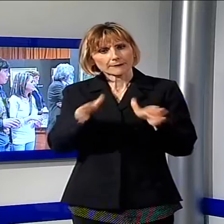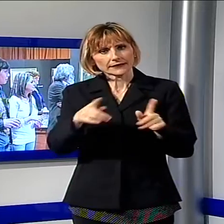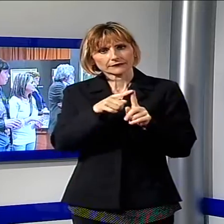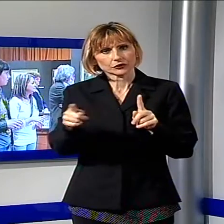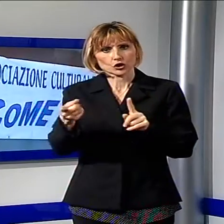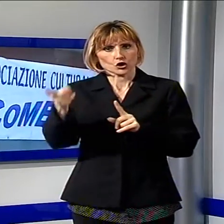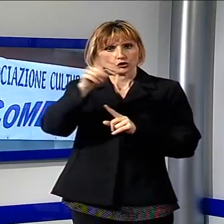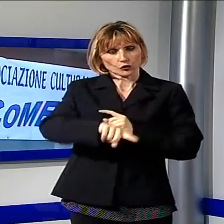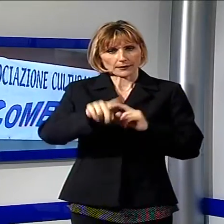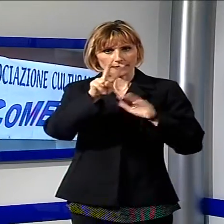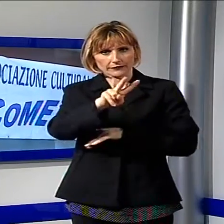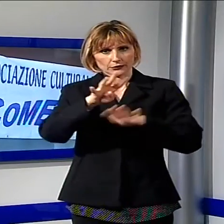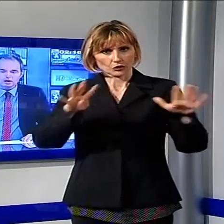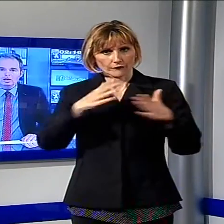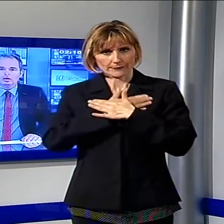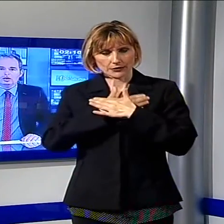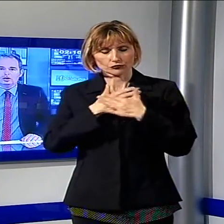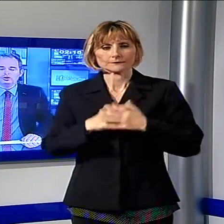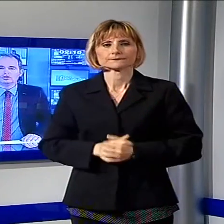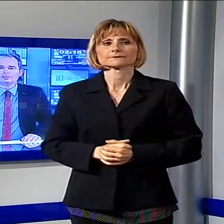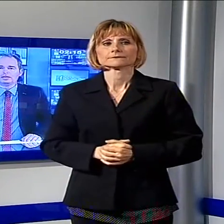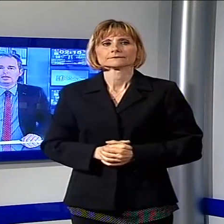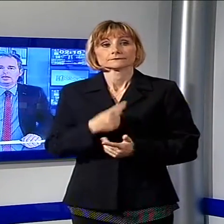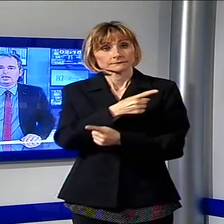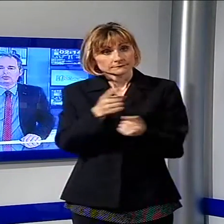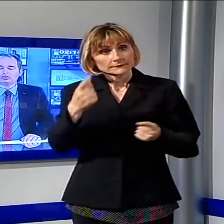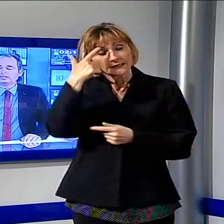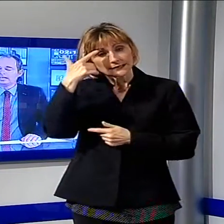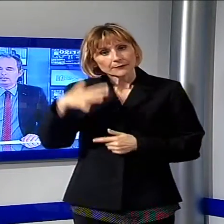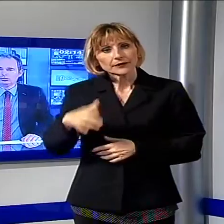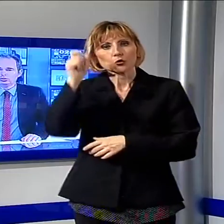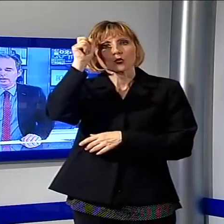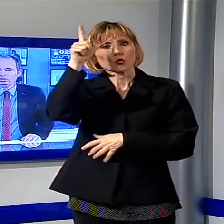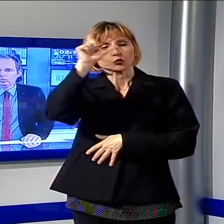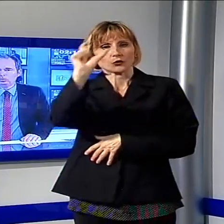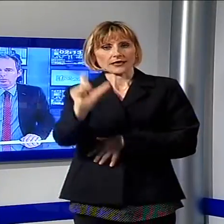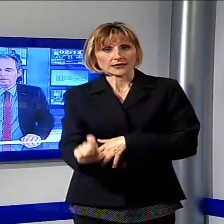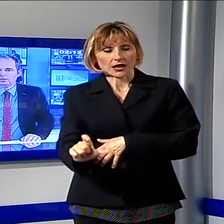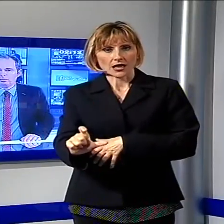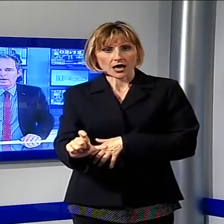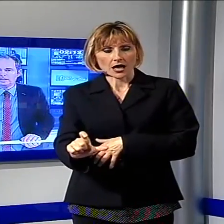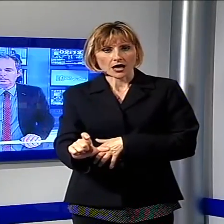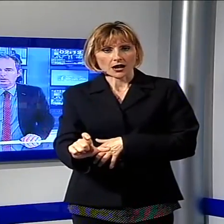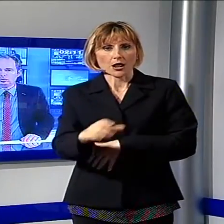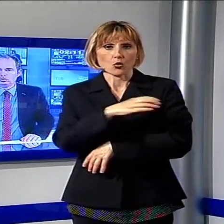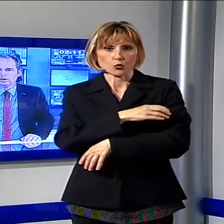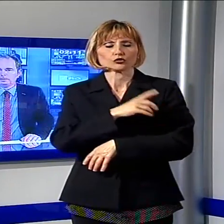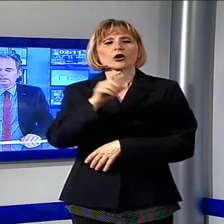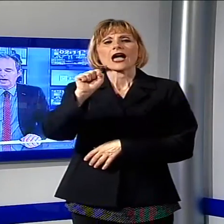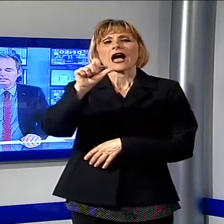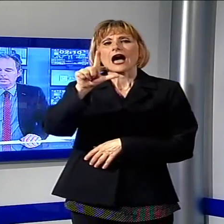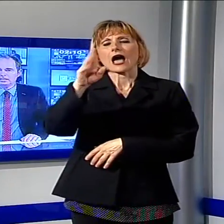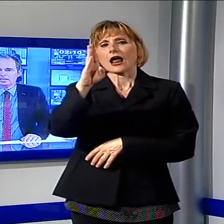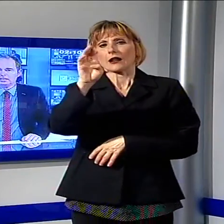domenica 29 maggio. Oggi lo sapete, la cultura italiana è non solo il lutto per la scomparsa di Giorgio